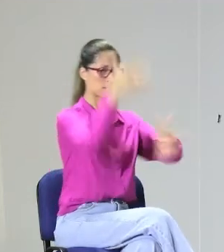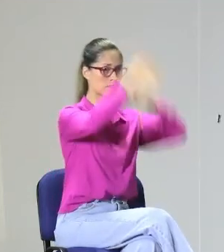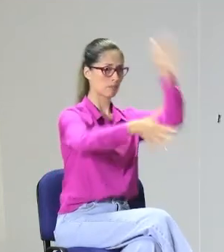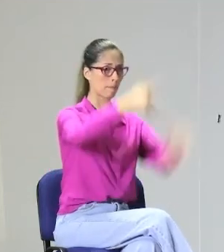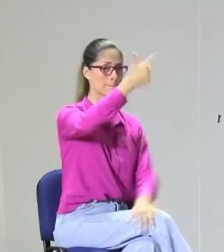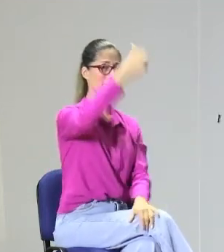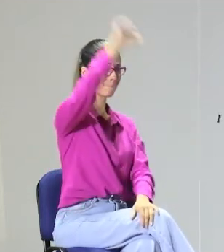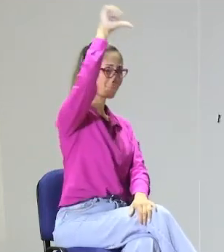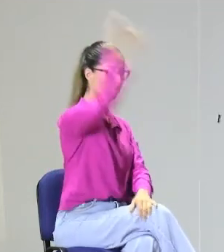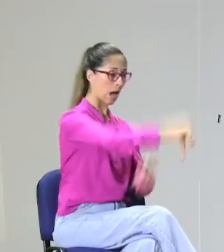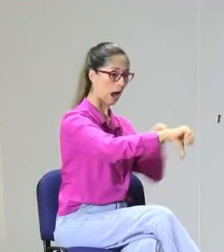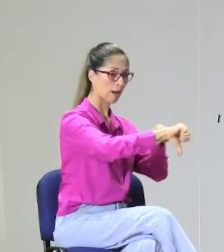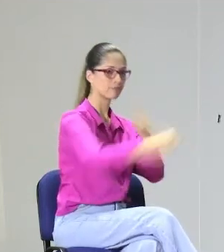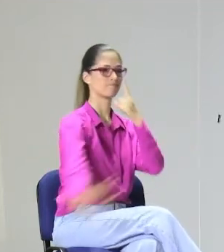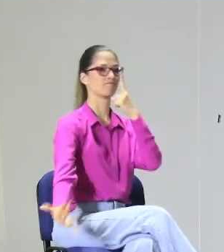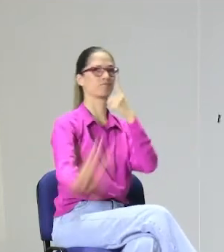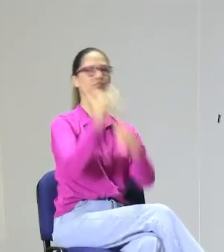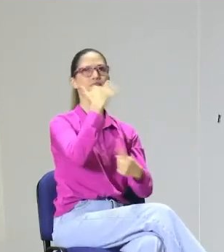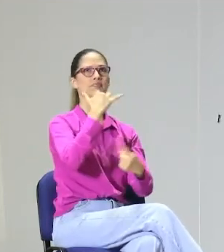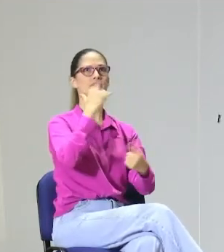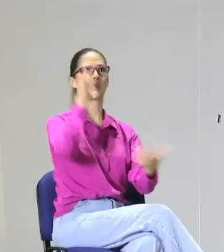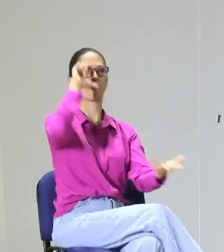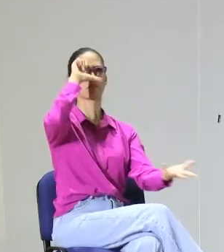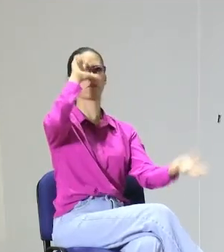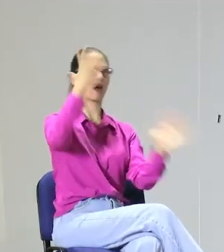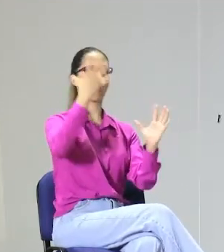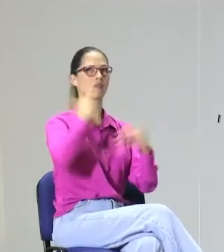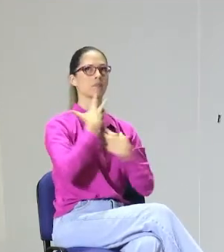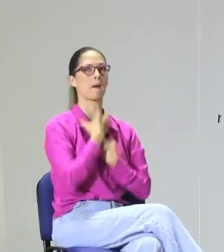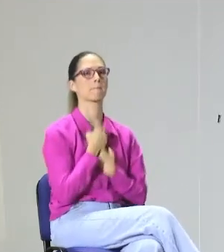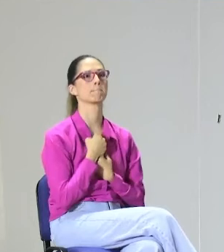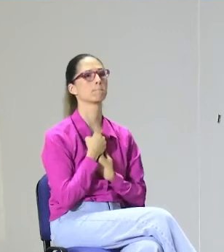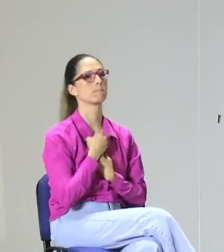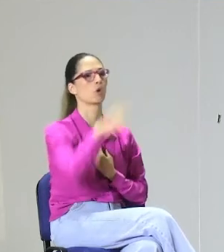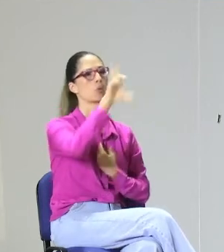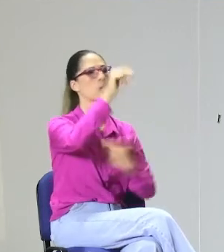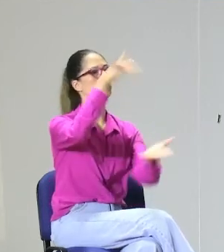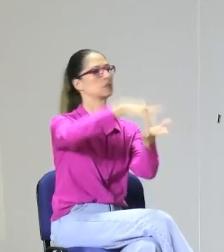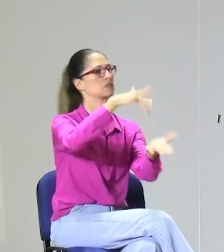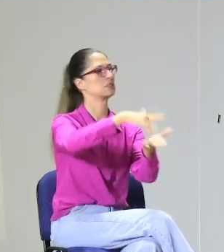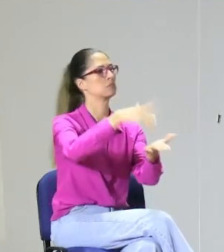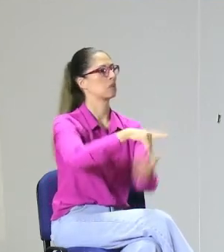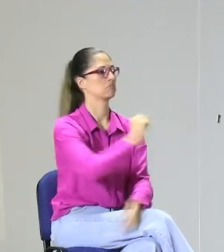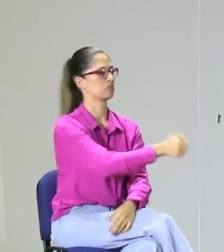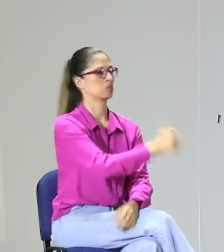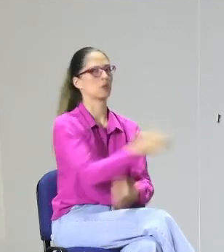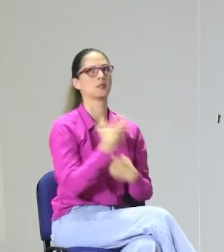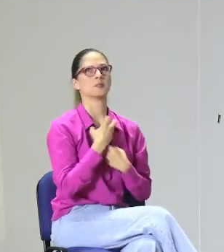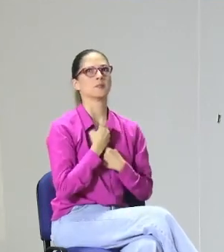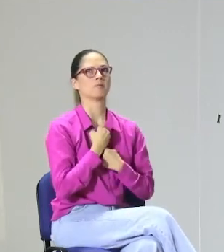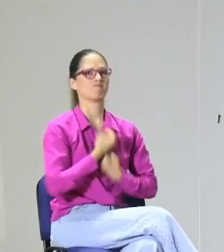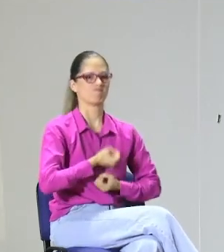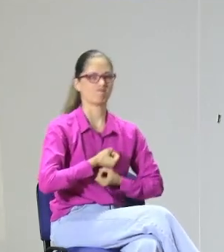si los estudiantes tienen alguna opinión y tú lo censuras o le dices que está mal,